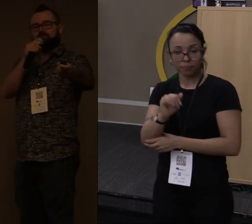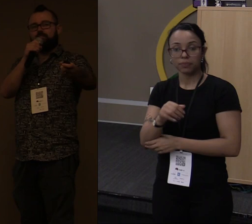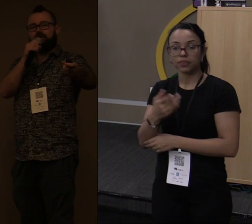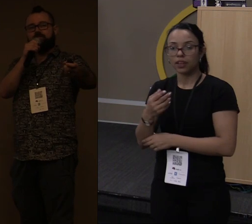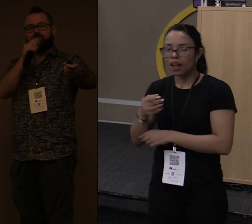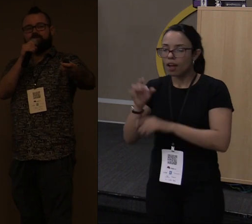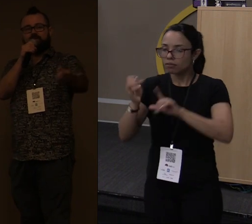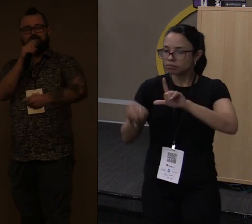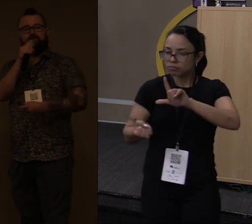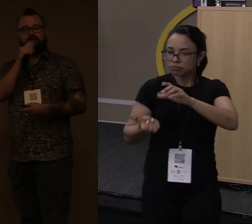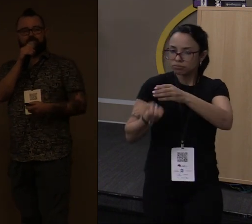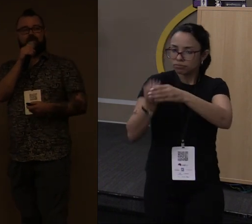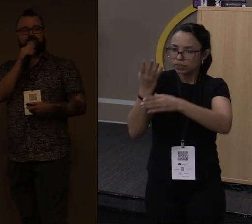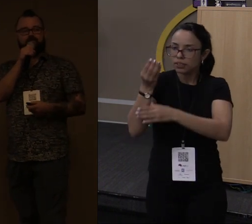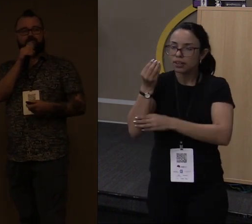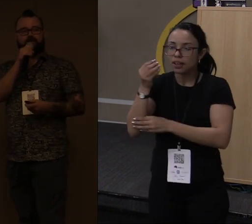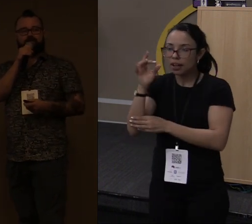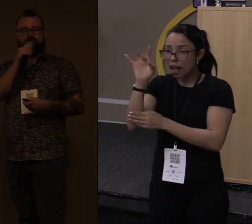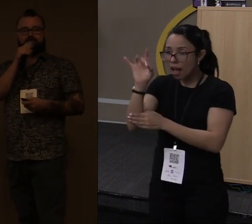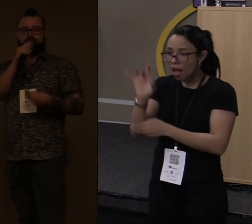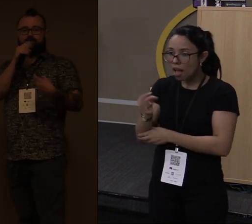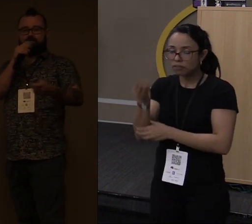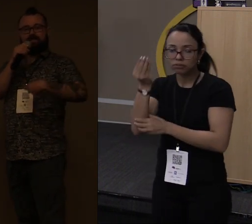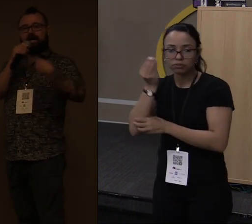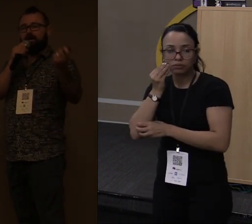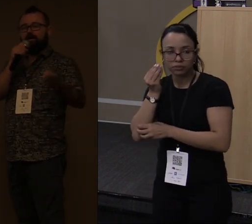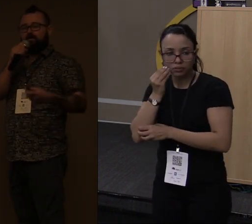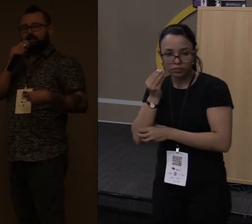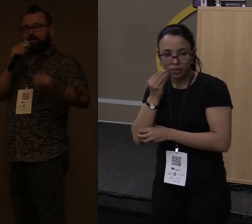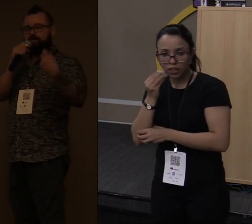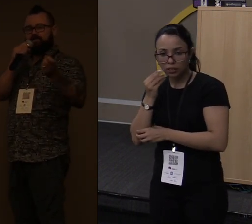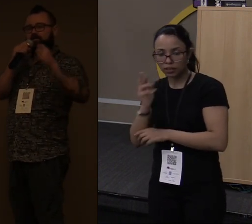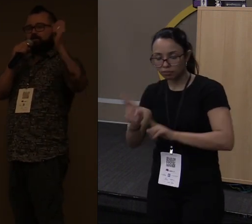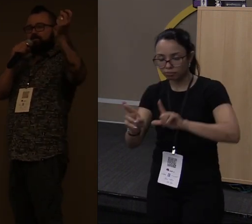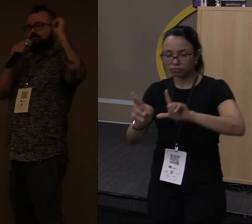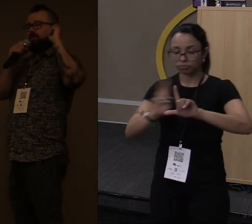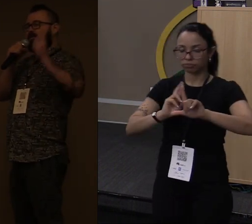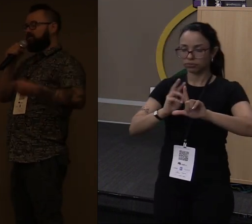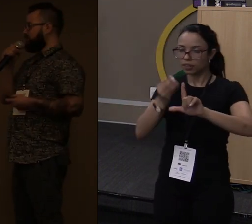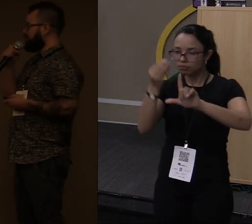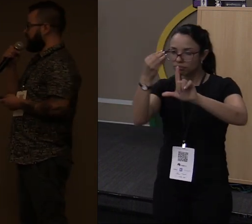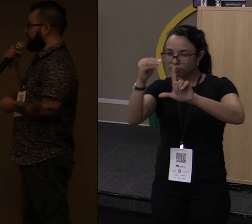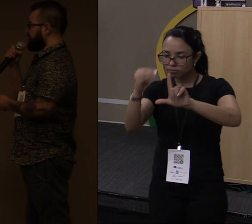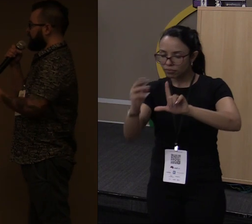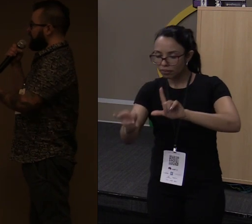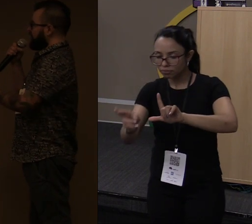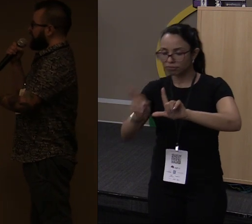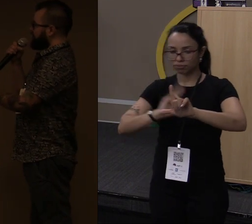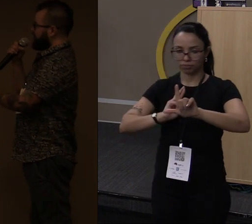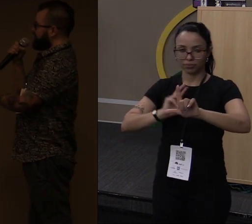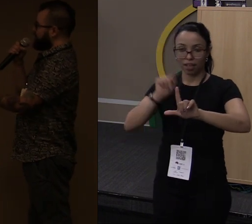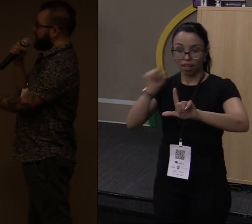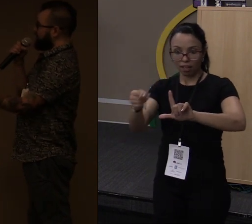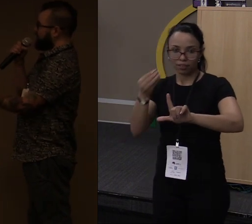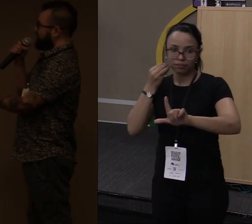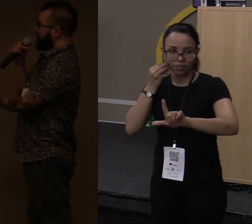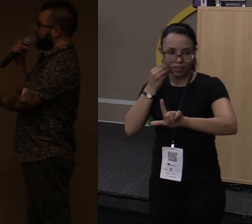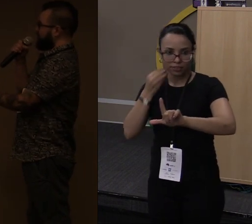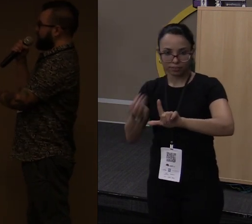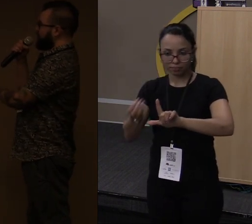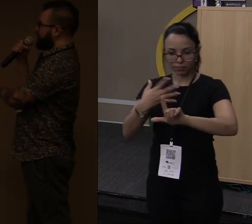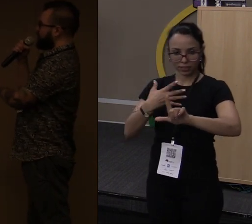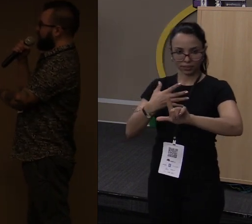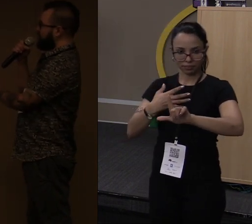testam a sua API para você e te dão o resultado. Então você pode mandar para eles lá um repositório e eles vão testar. E eles testam aqui